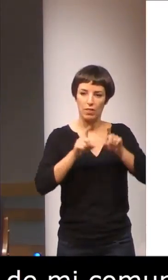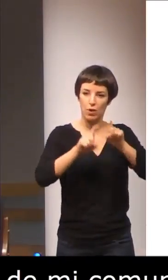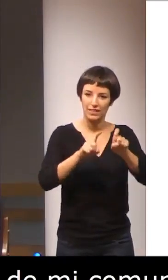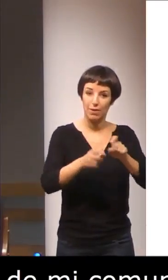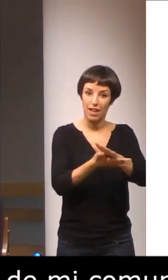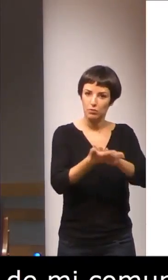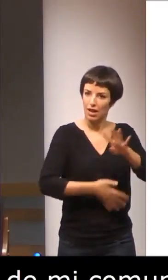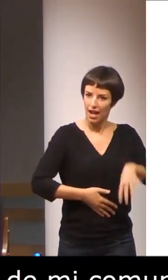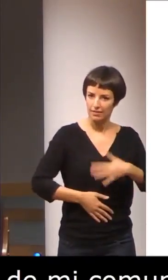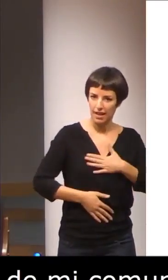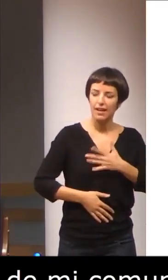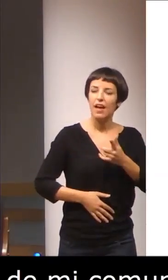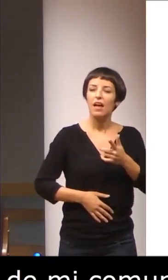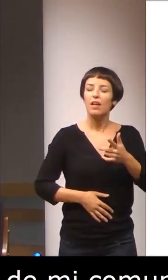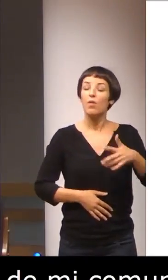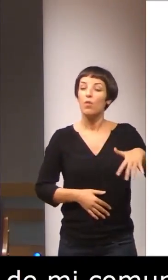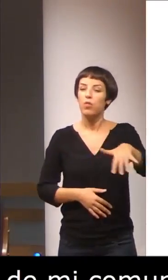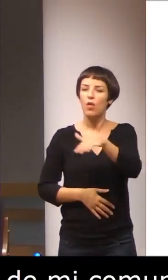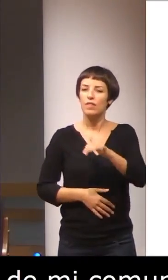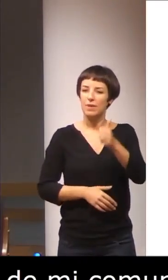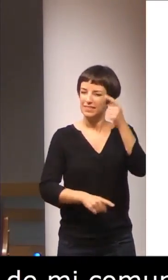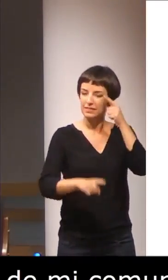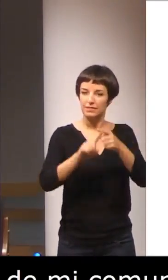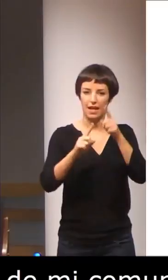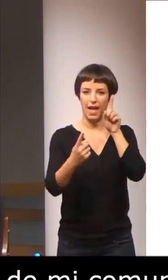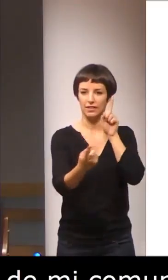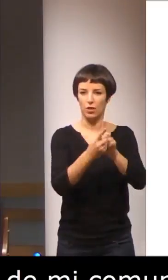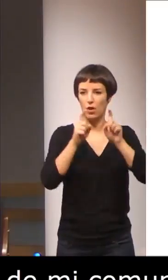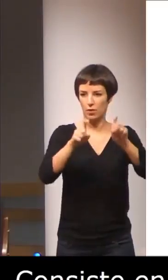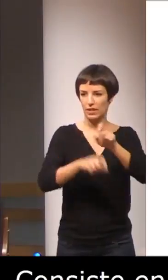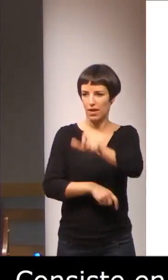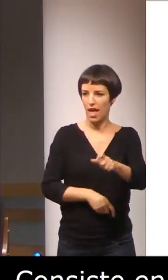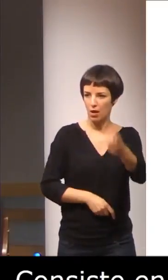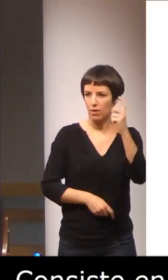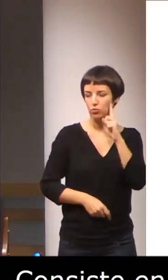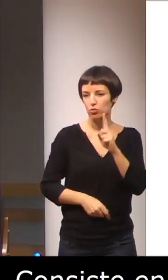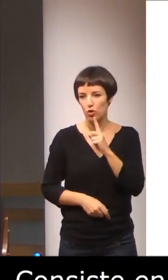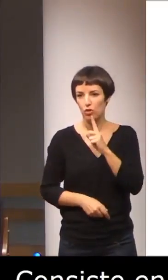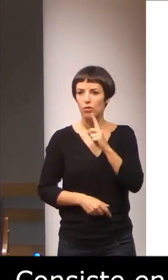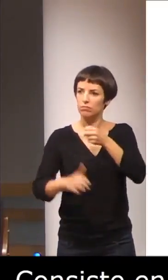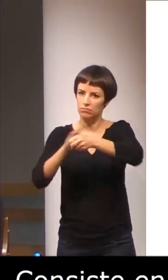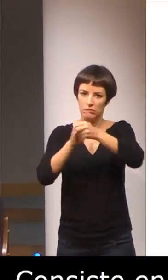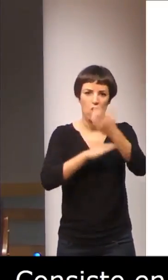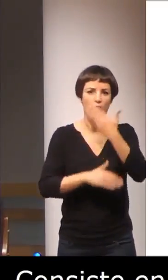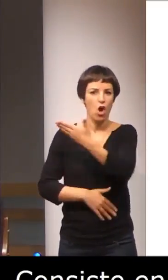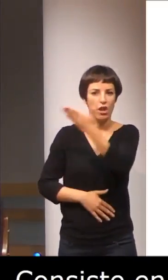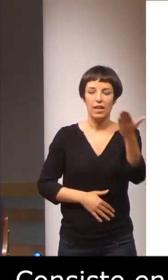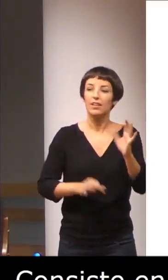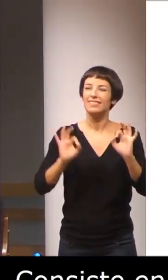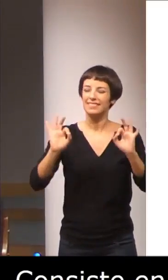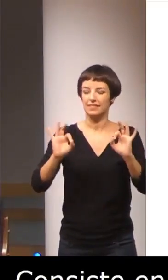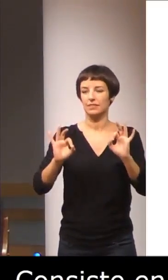lengua de signos catalana en el marco de la atención educativa al alumnado con sordera escolarizado en la modalidad